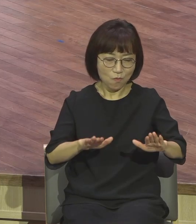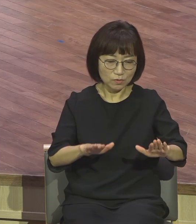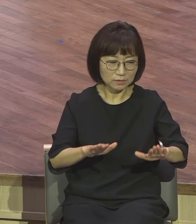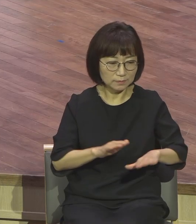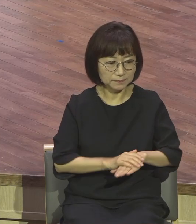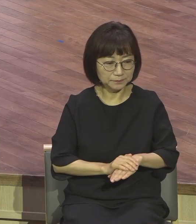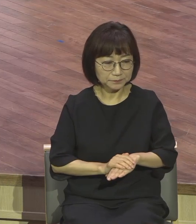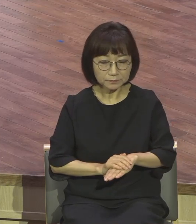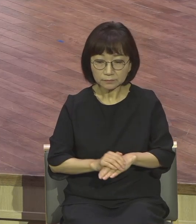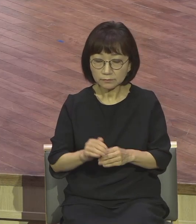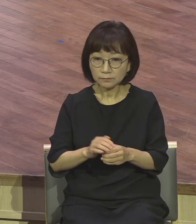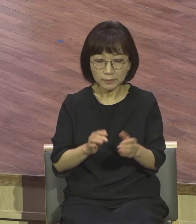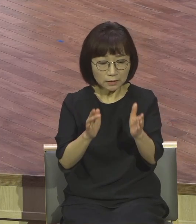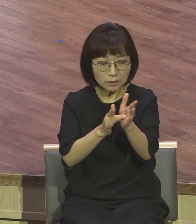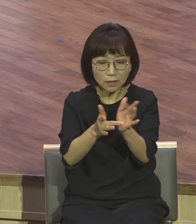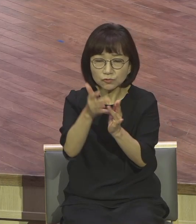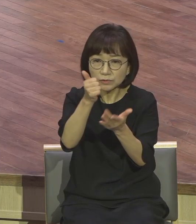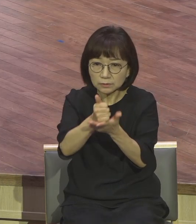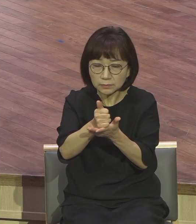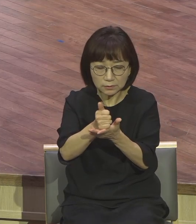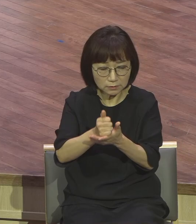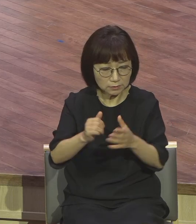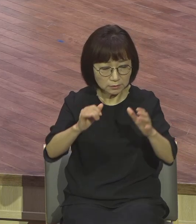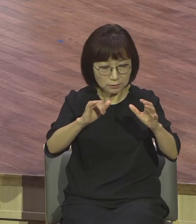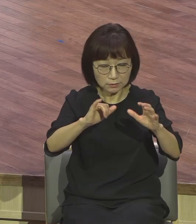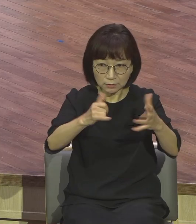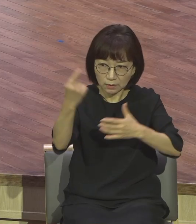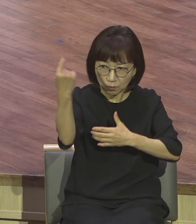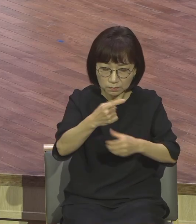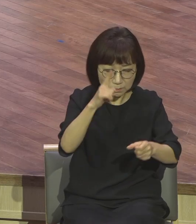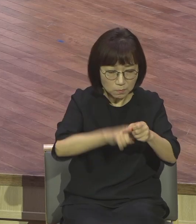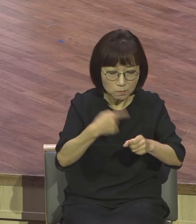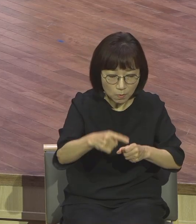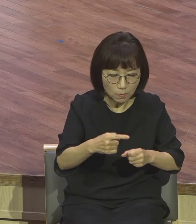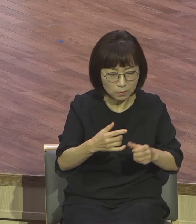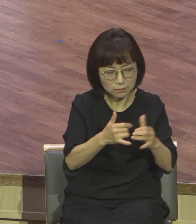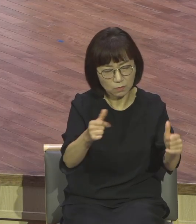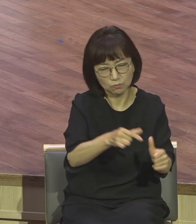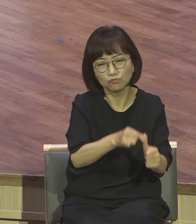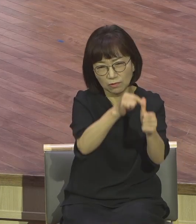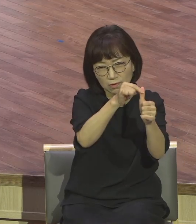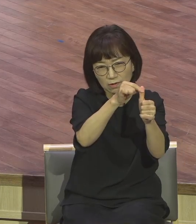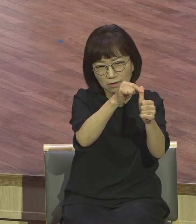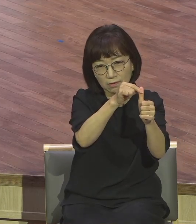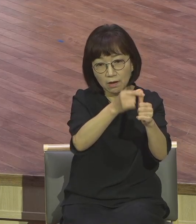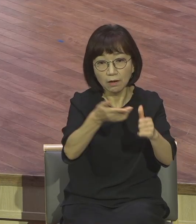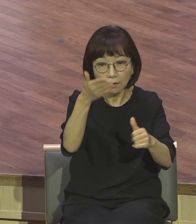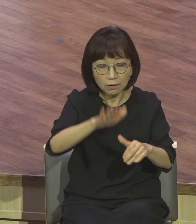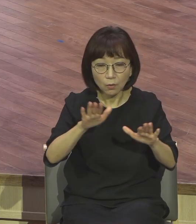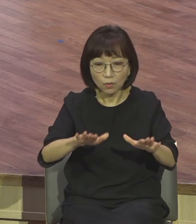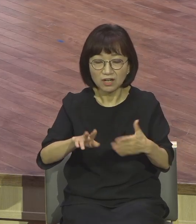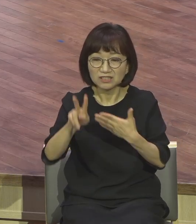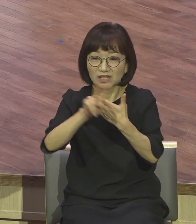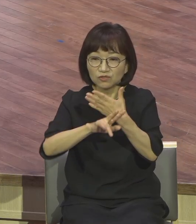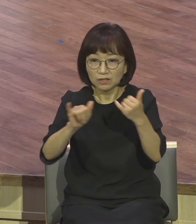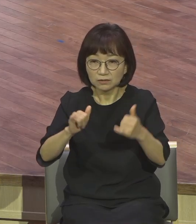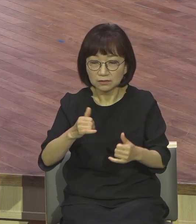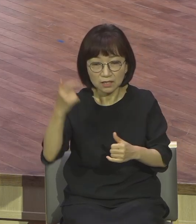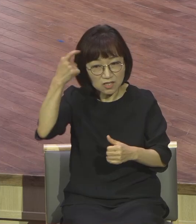인류를 구현을 오셨는데 이걸 알지 못하고 업그레이드가 안 돼가지고 전혀 지금 상황에 맞지도 않는 말을 하고 있어요. 예수님